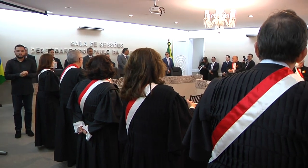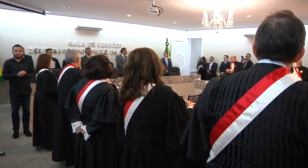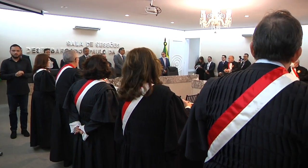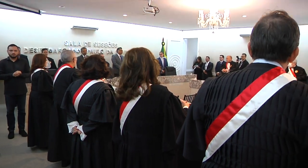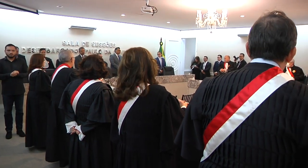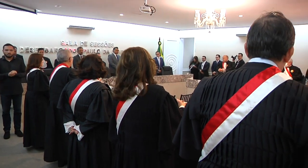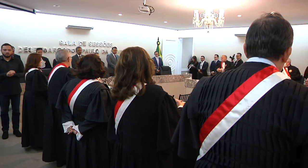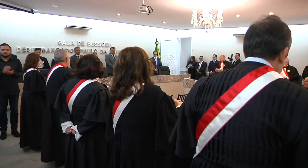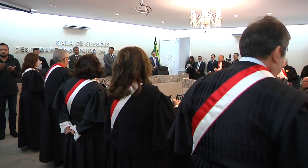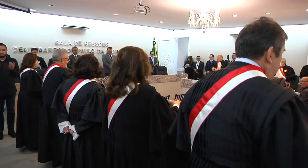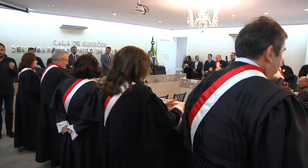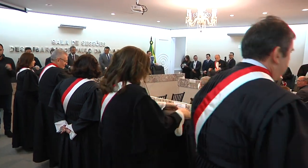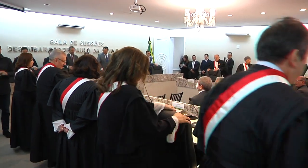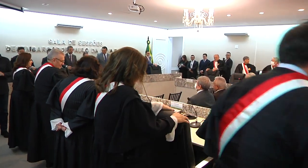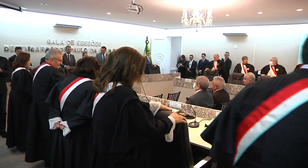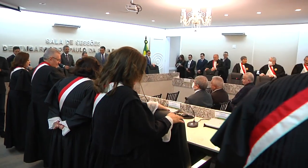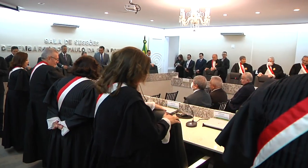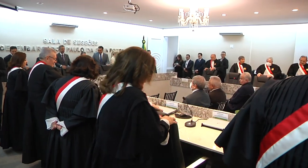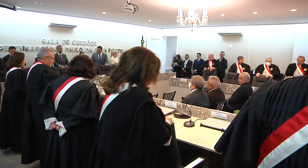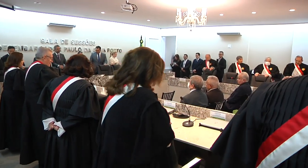Podem sentar, por gentileza.